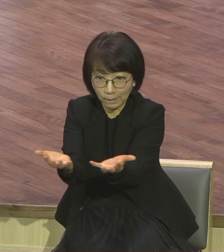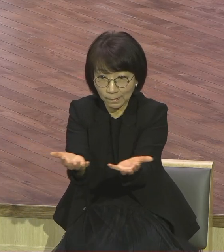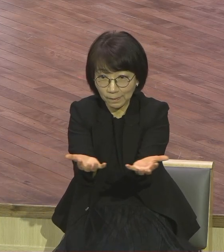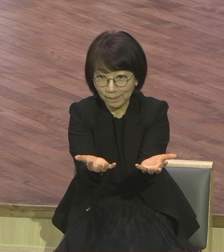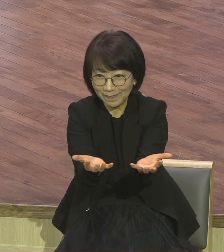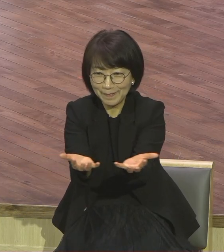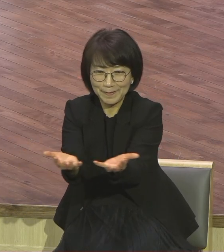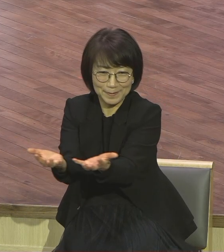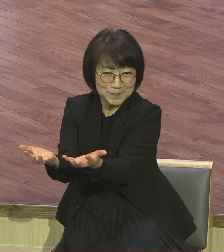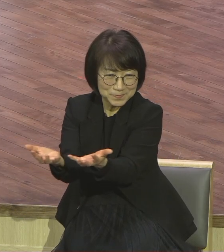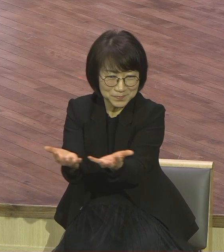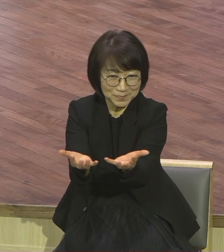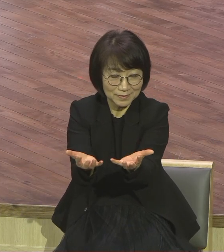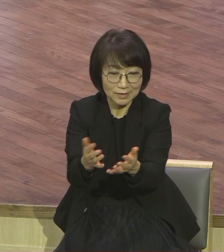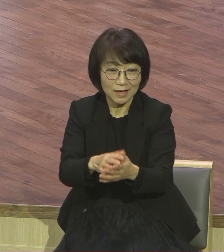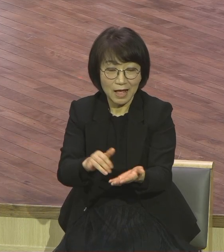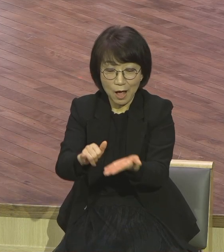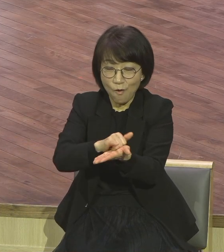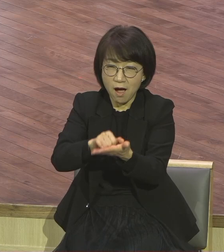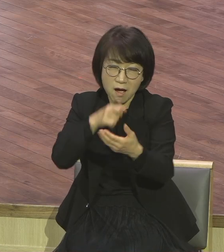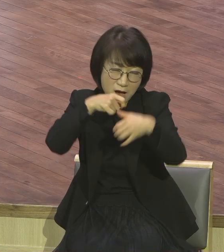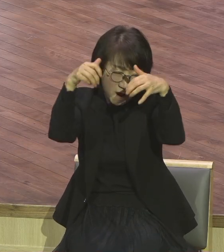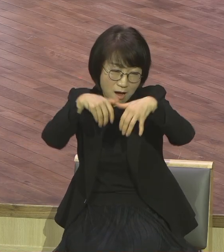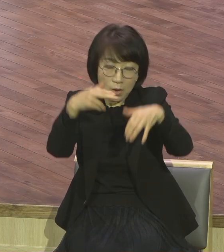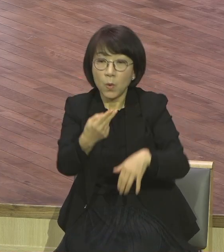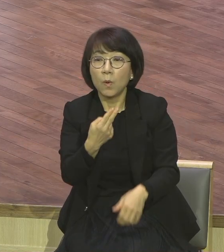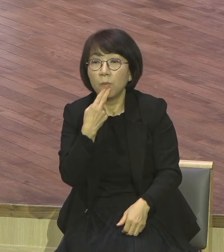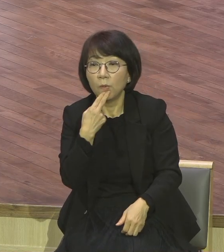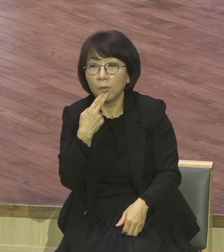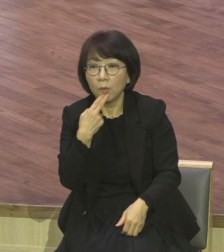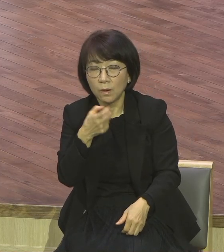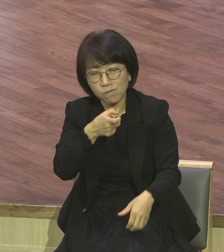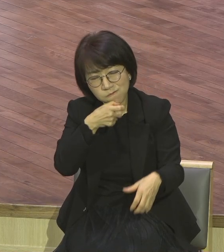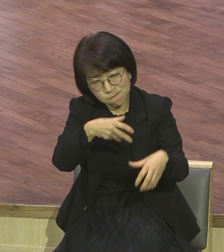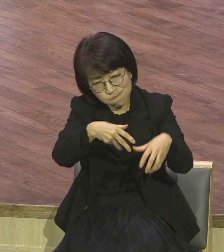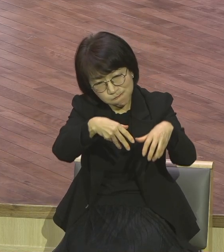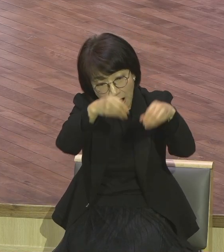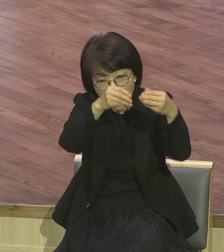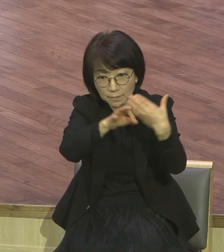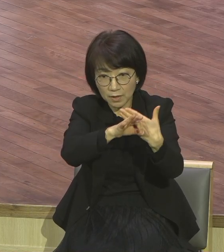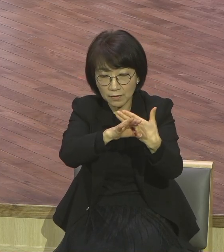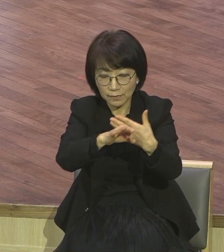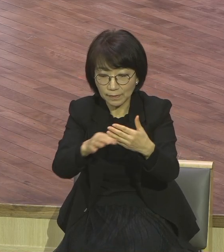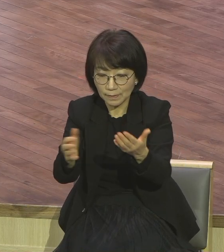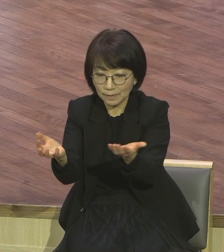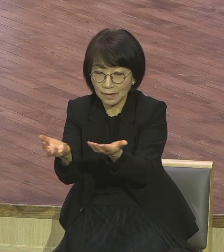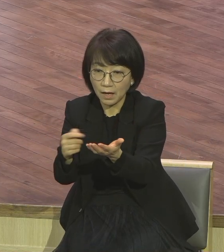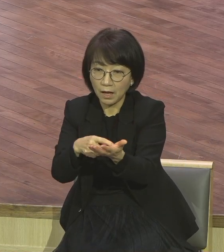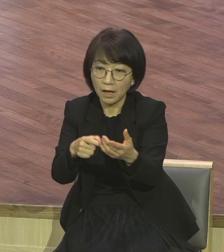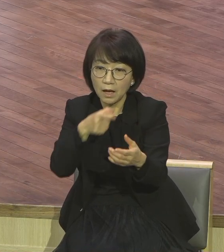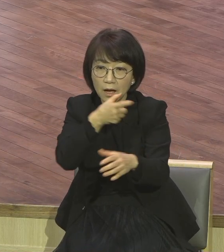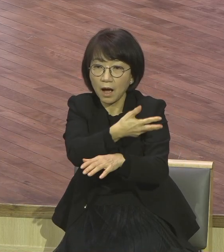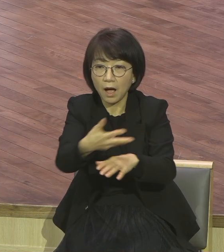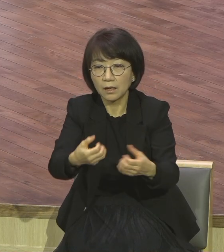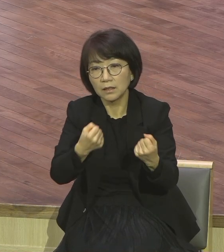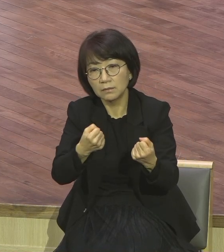뉴욕에 비가 많이 내리지 않아서 그야말로 가물게 되면 민물이 힘이 약해집니다. 민물이